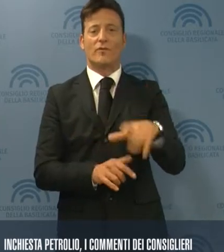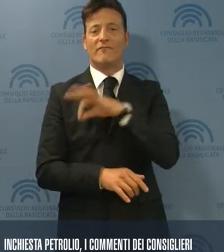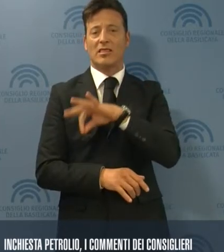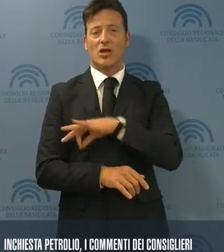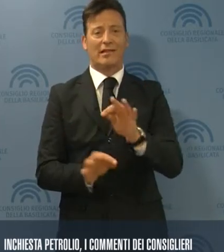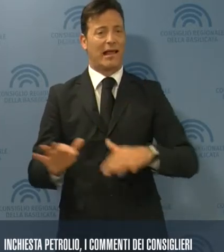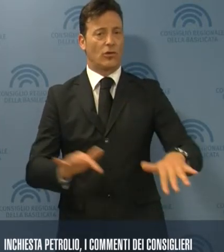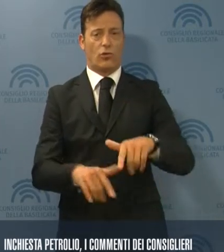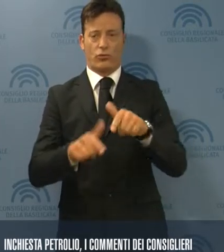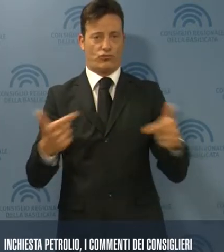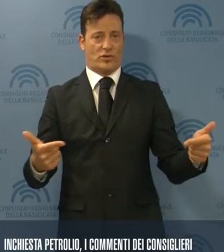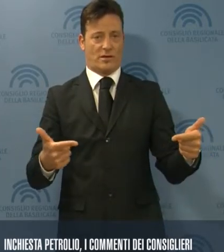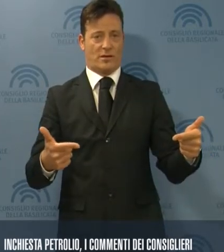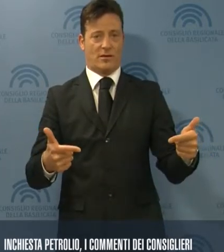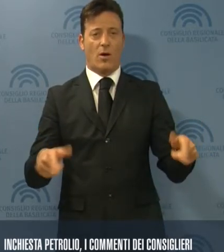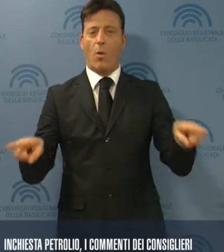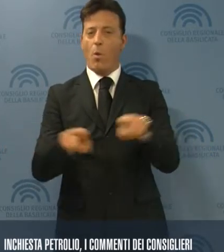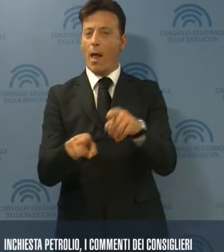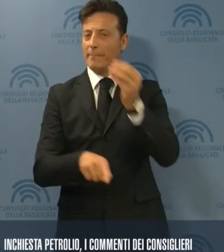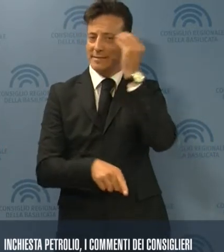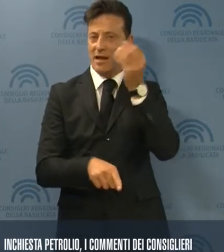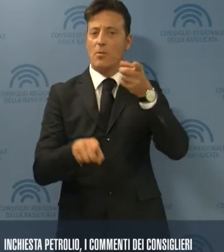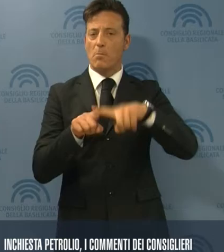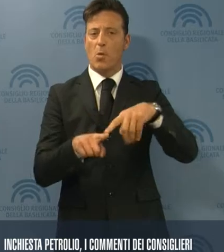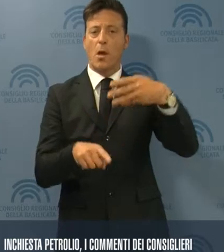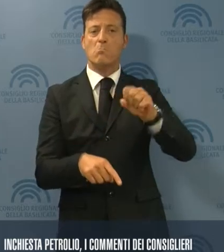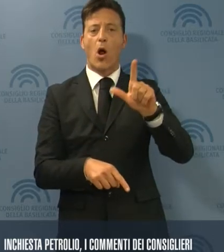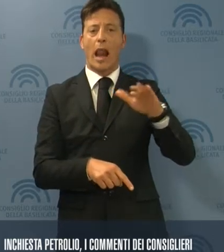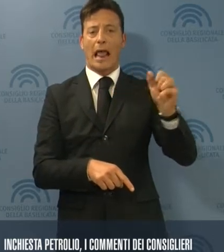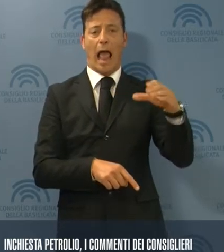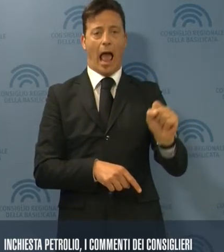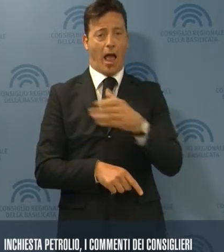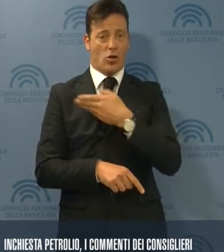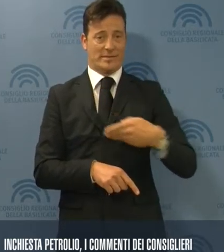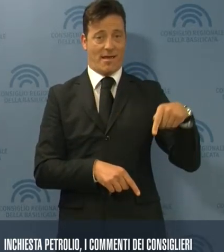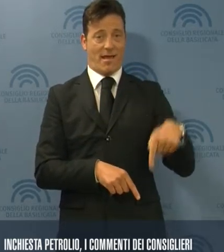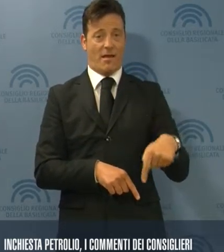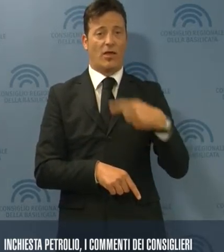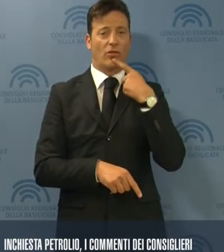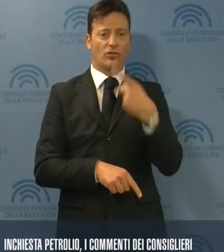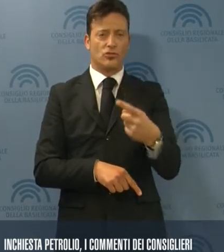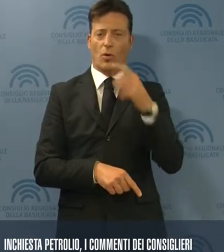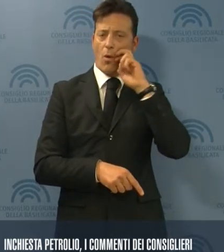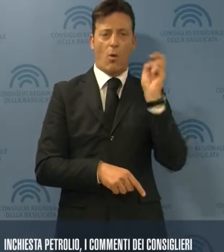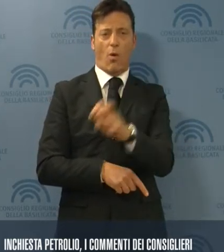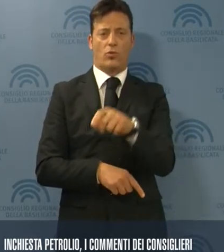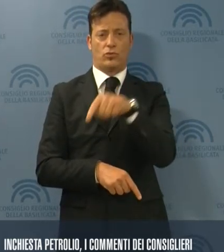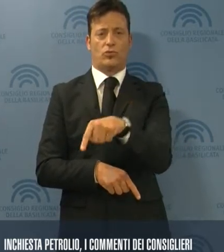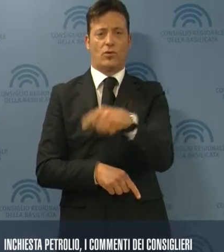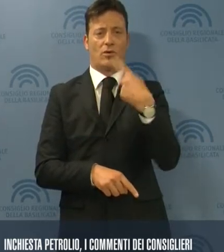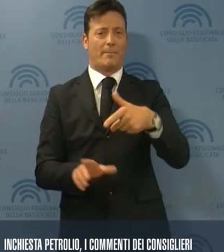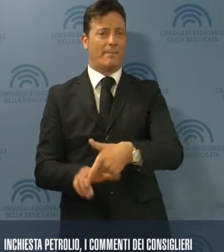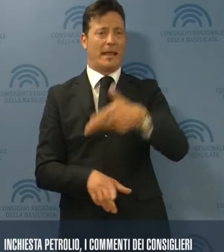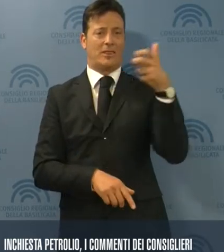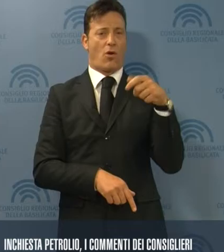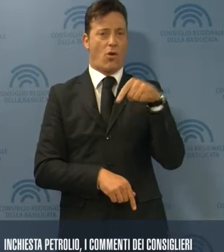territorio. Della stessa opinione anche Mollica, che nel confermare la sua contrarietà alle fonti di